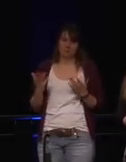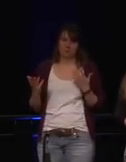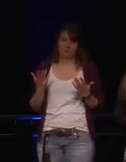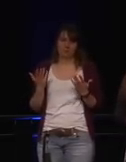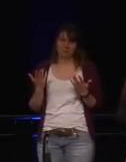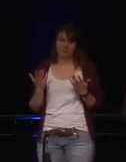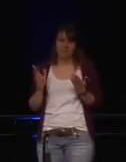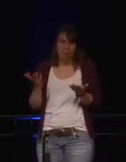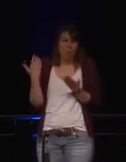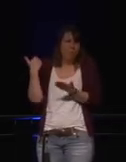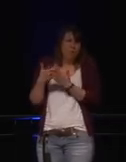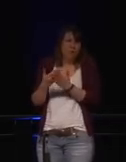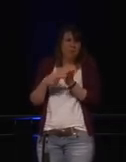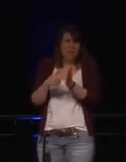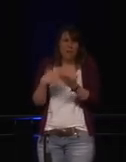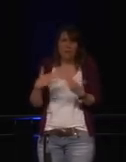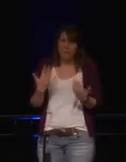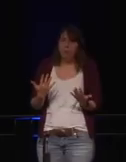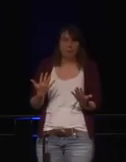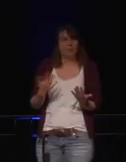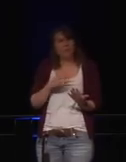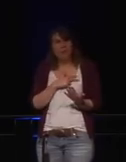hat diesen Bug gefixt, angeblich.